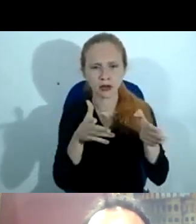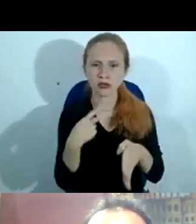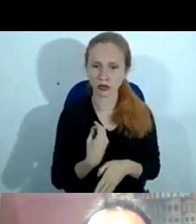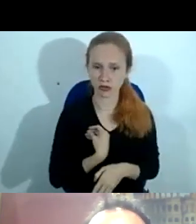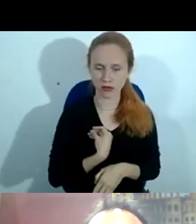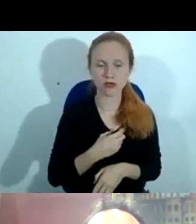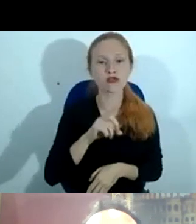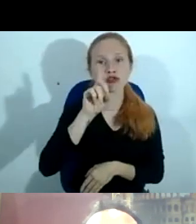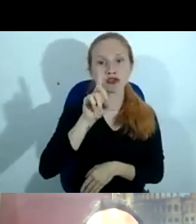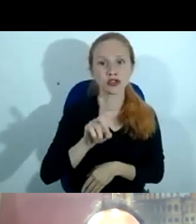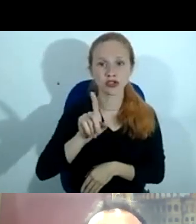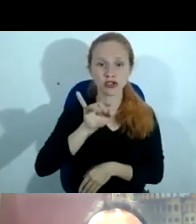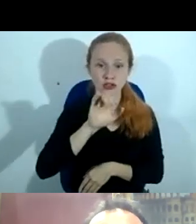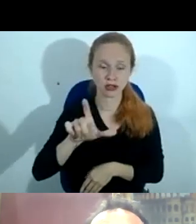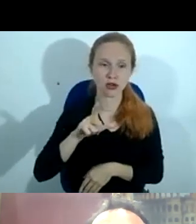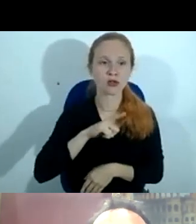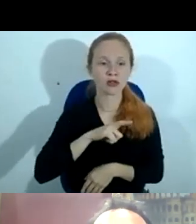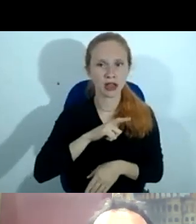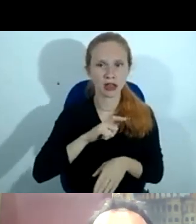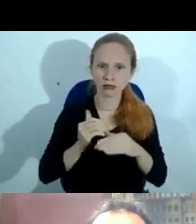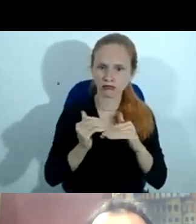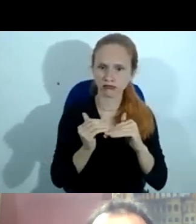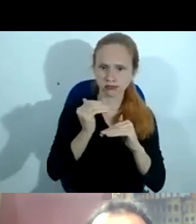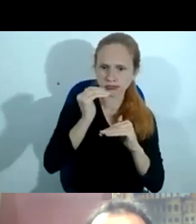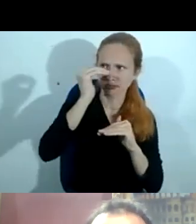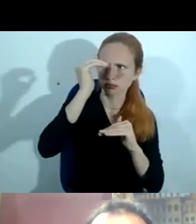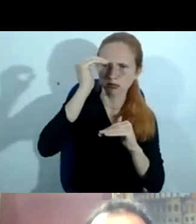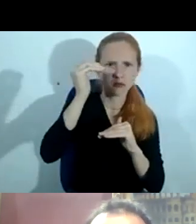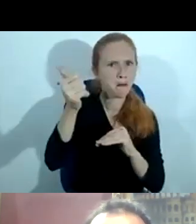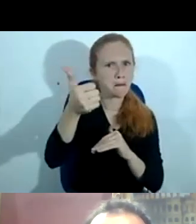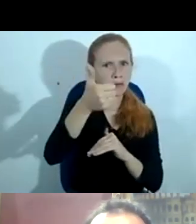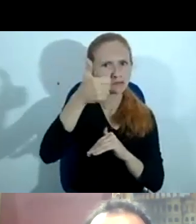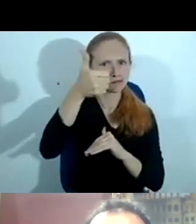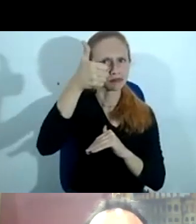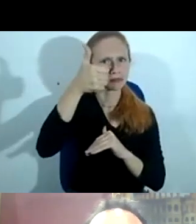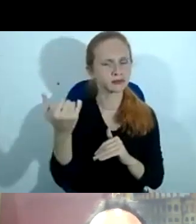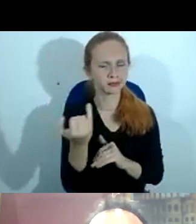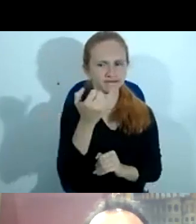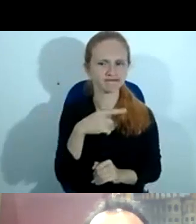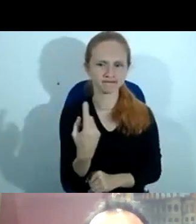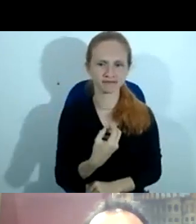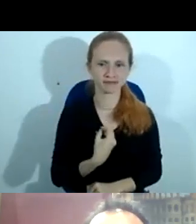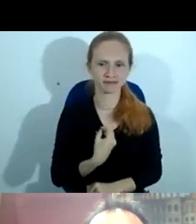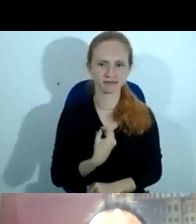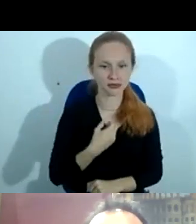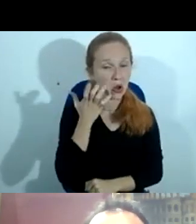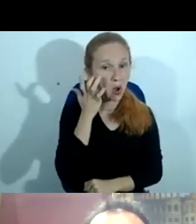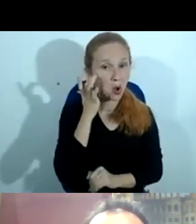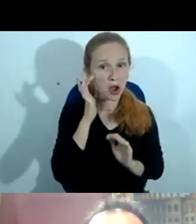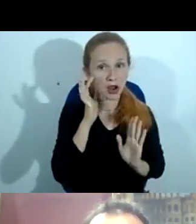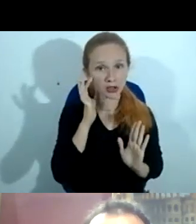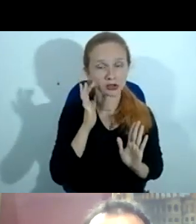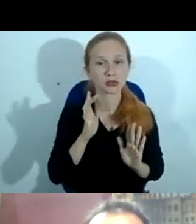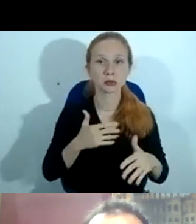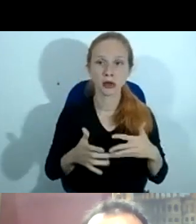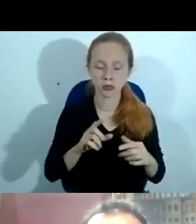O direito digital tem assumido um protagonismo cada vez maior nas nossas vidas e acho que mesmo com essa pandemia,